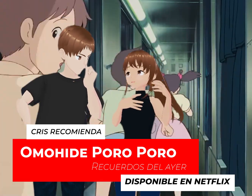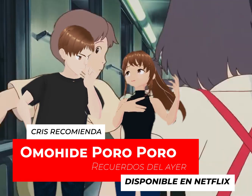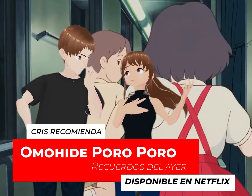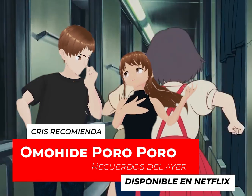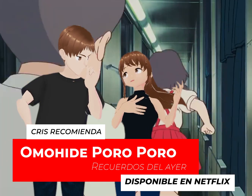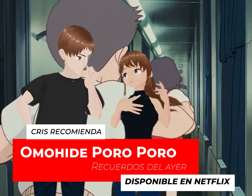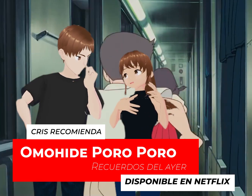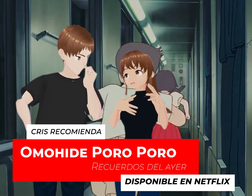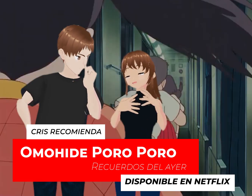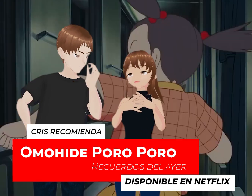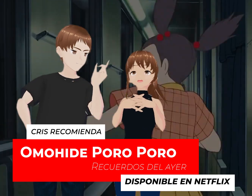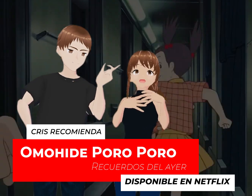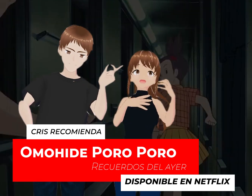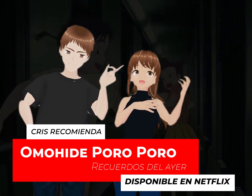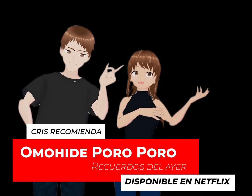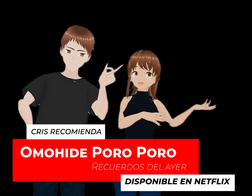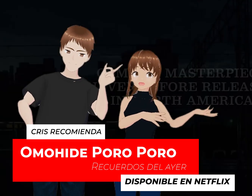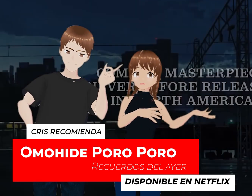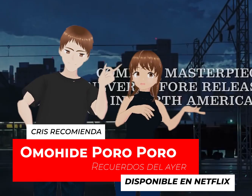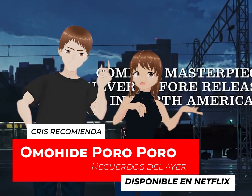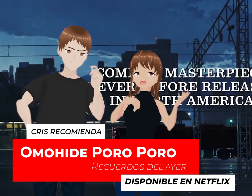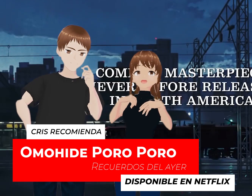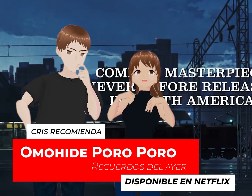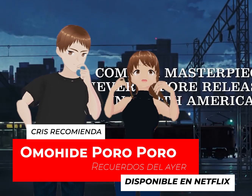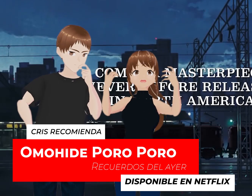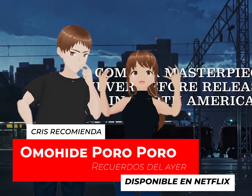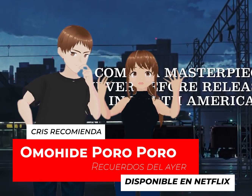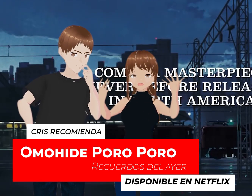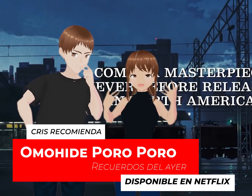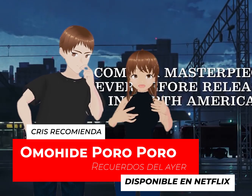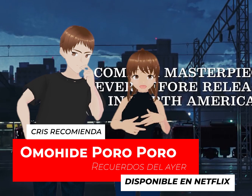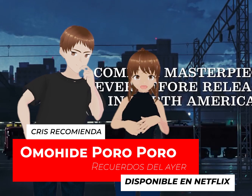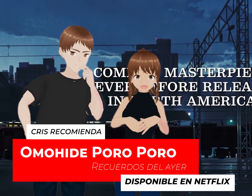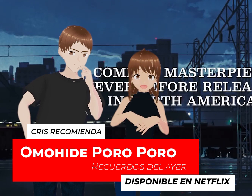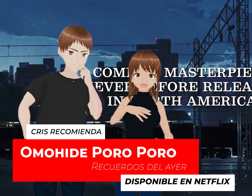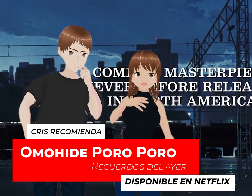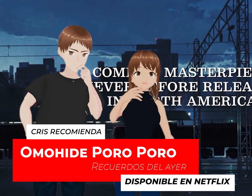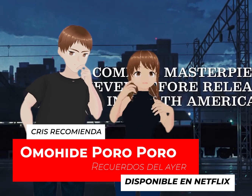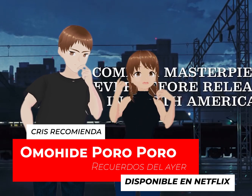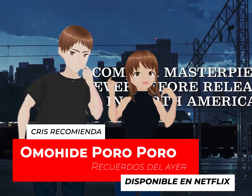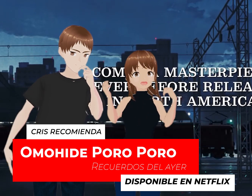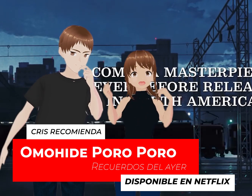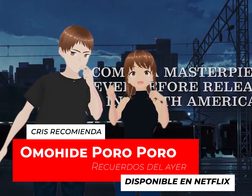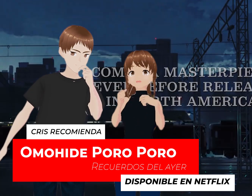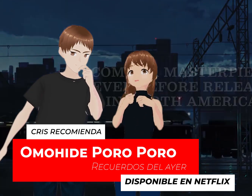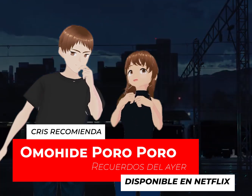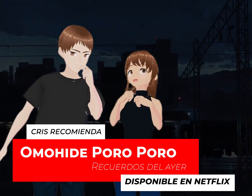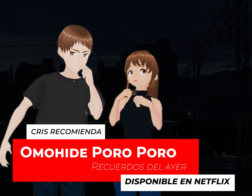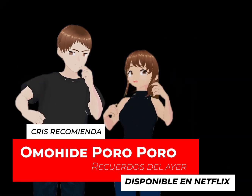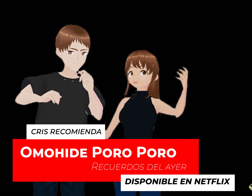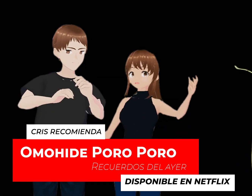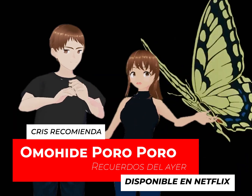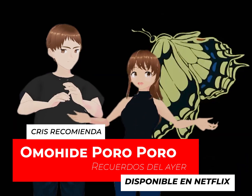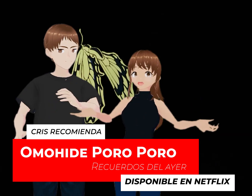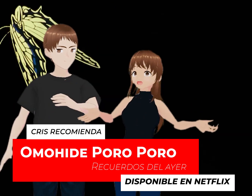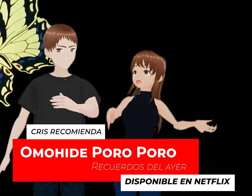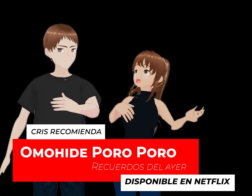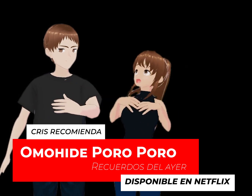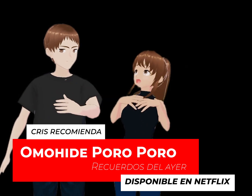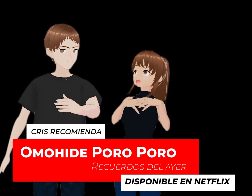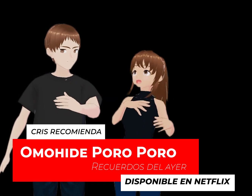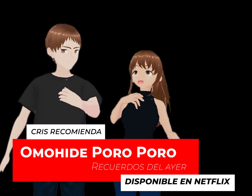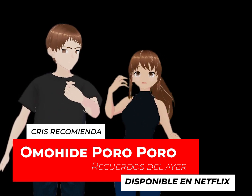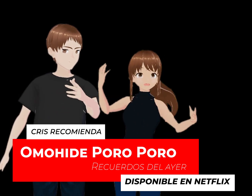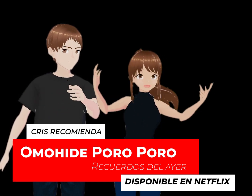En su casa Entonces, ella se va al campo Y empieza a cosechar Empieza a disfrutar mucho la vida